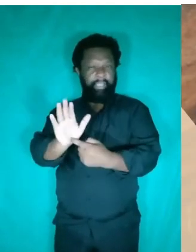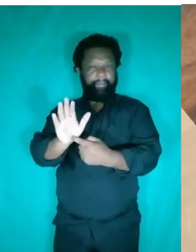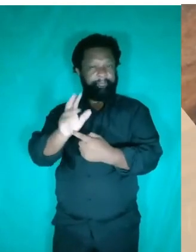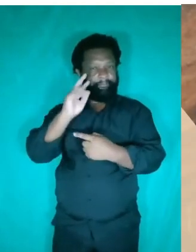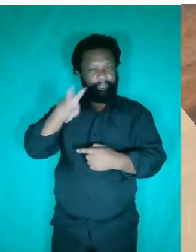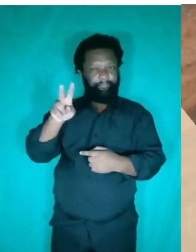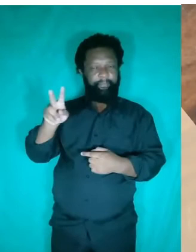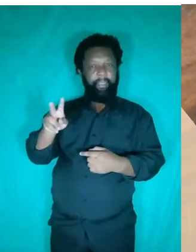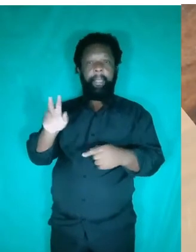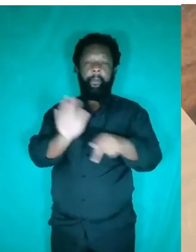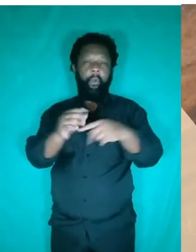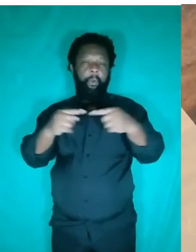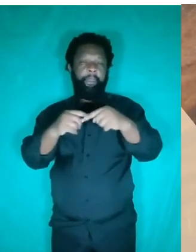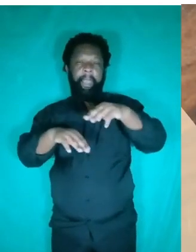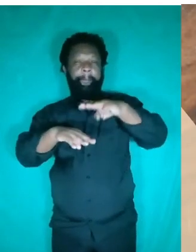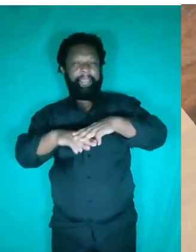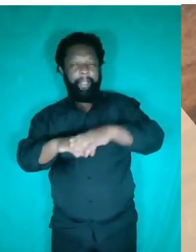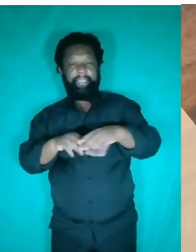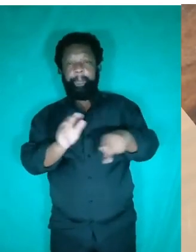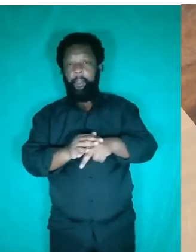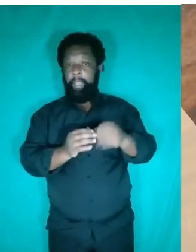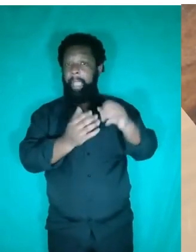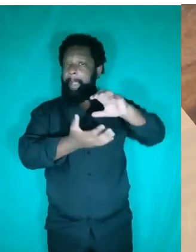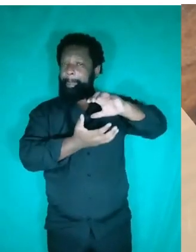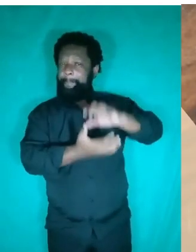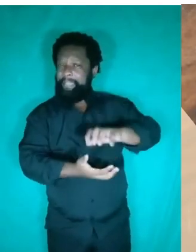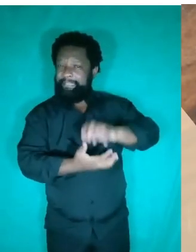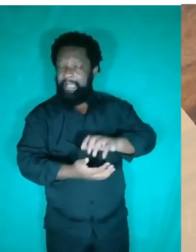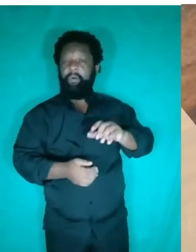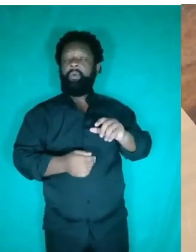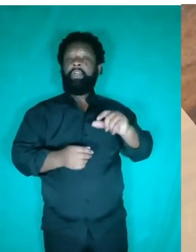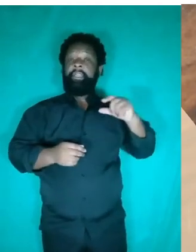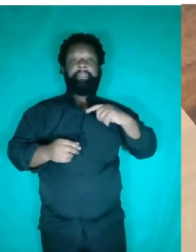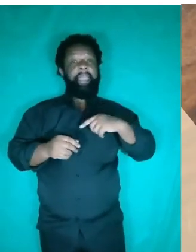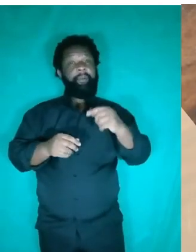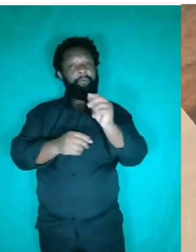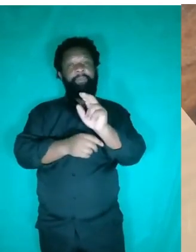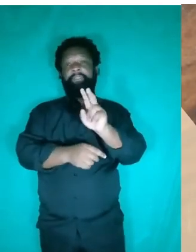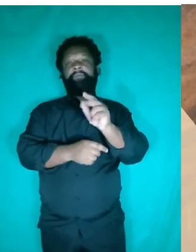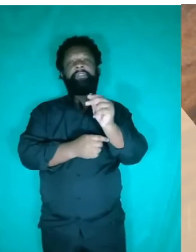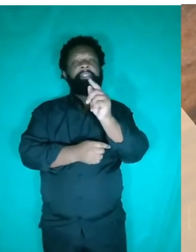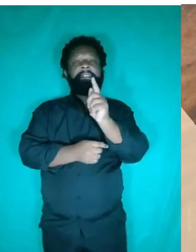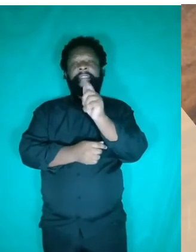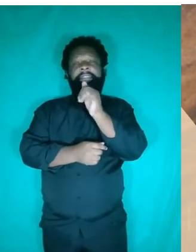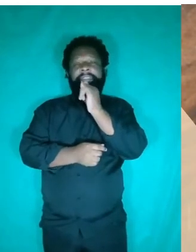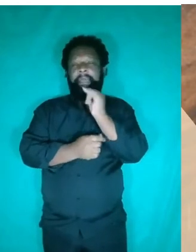matemática dessa pressão hidrostática. E tem uma figura aqui que eu posso explorar ela.